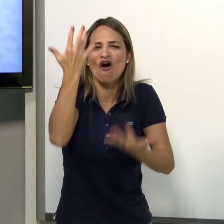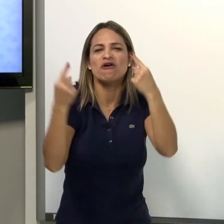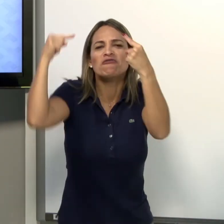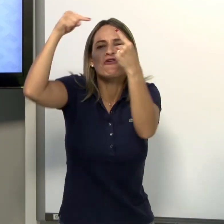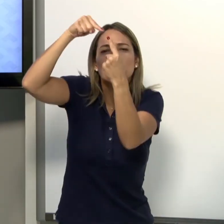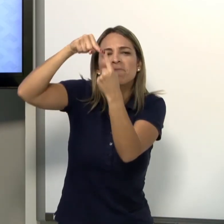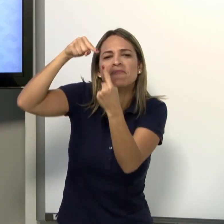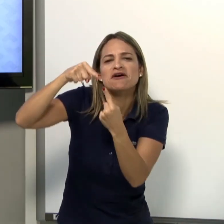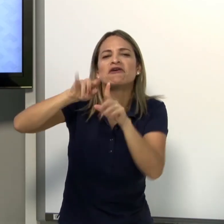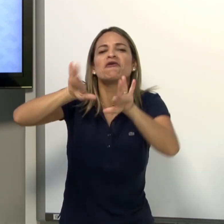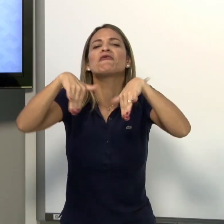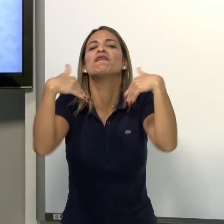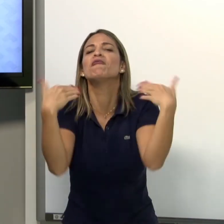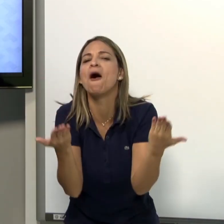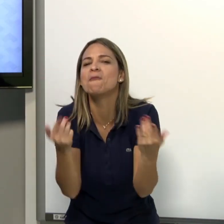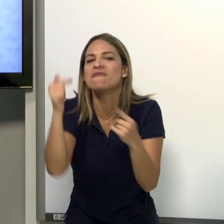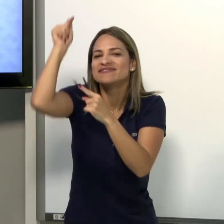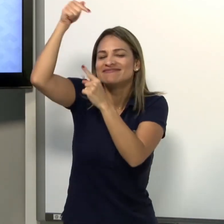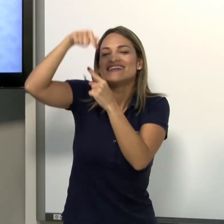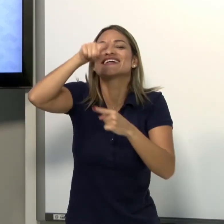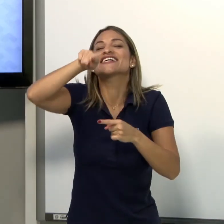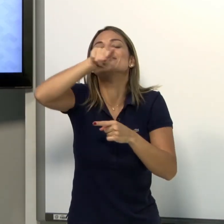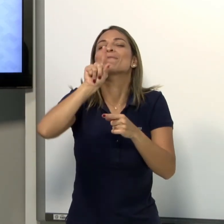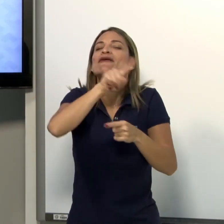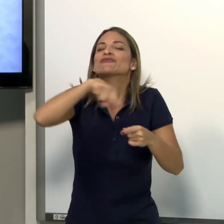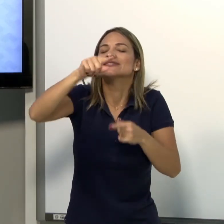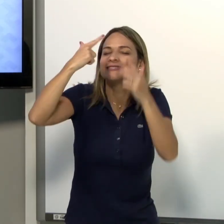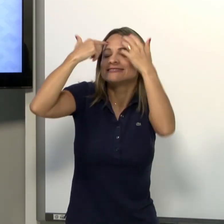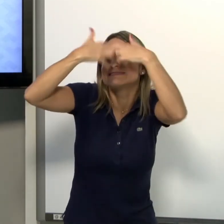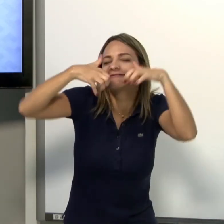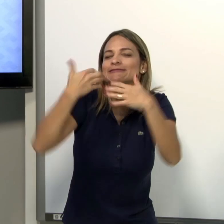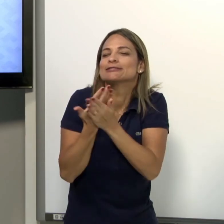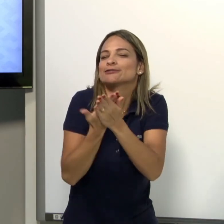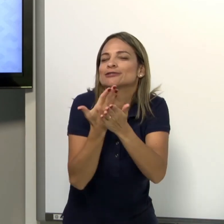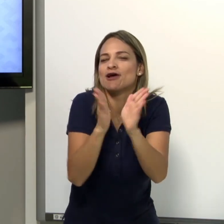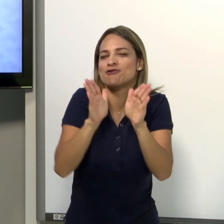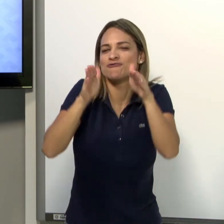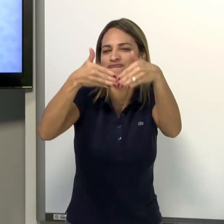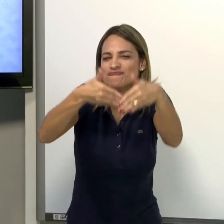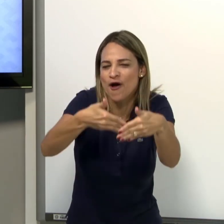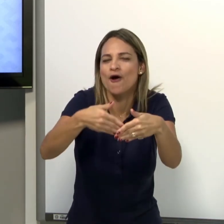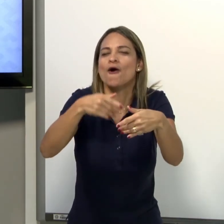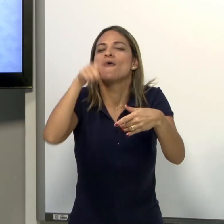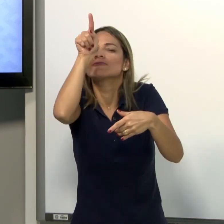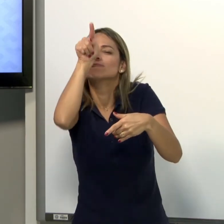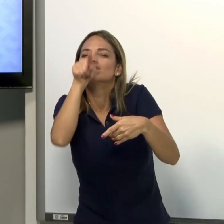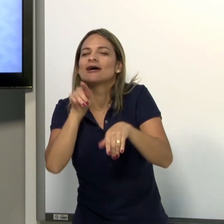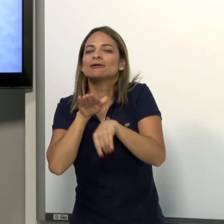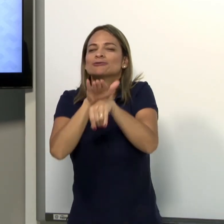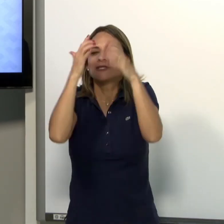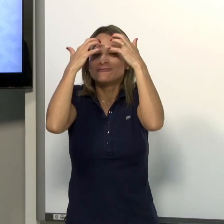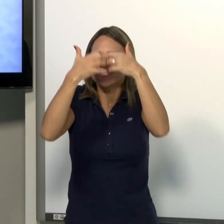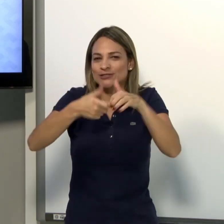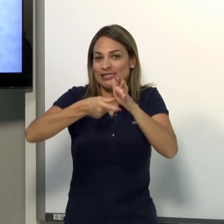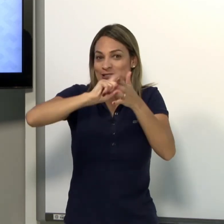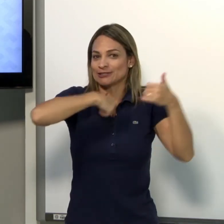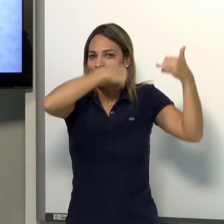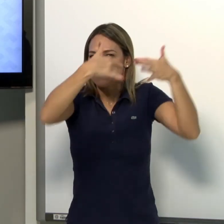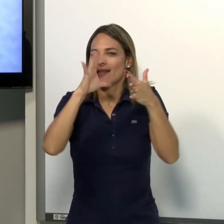fumaça, água, fogo. Vão combinar com qual alternativa? Então, é para vocês refletirem. Depois no